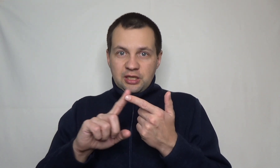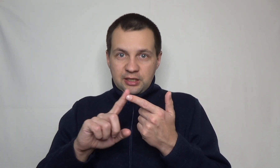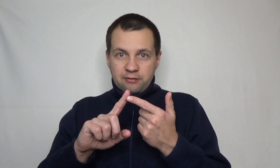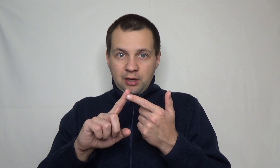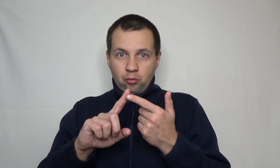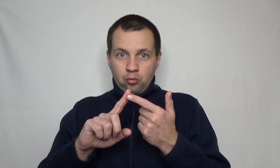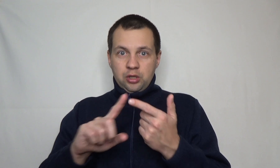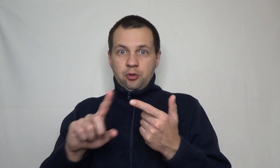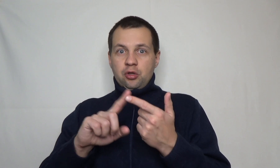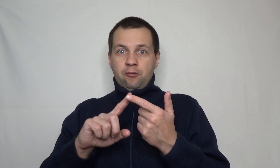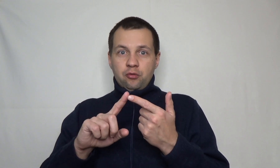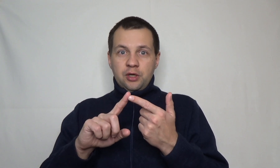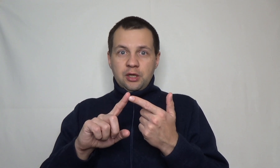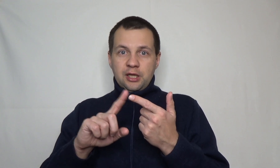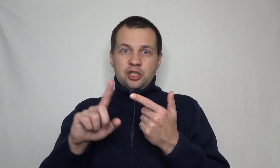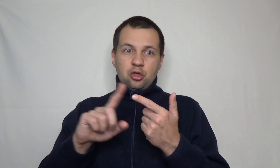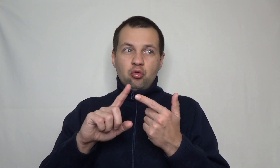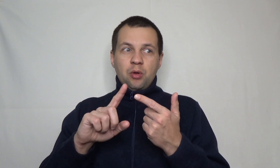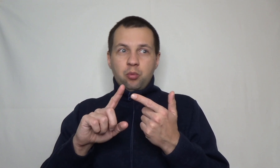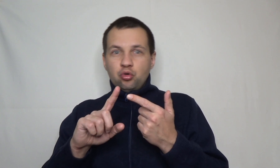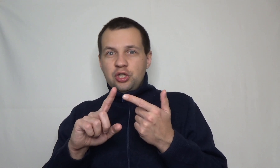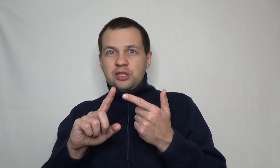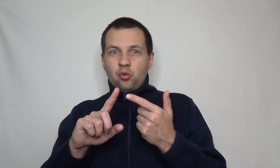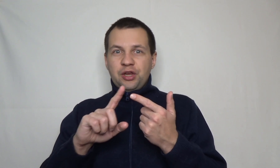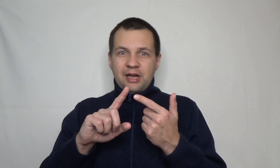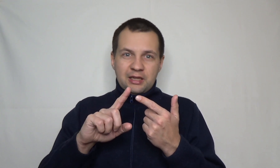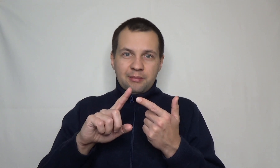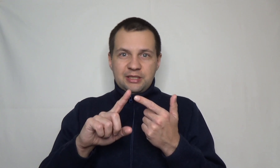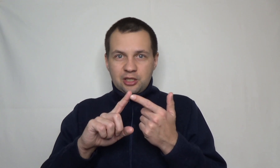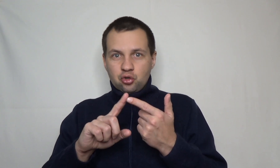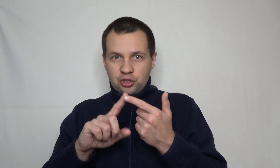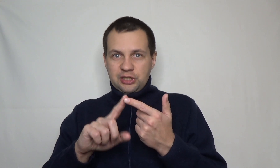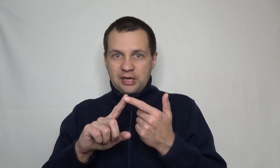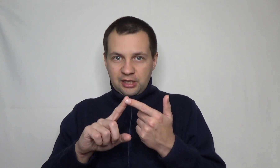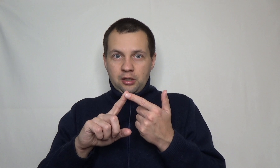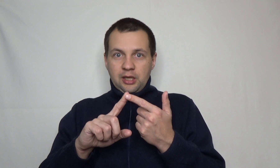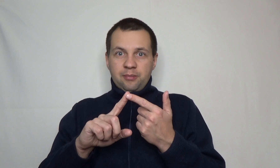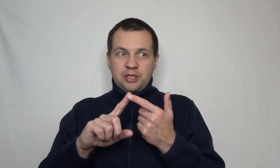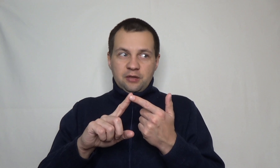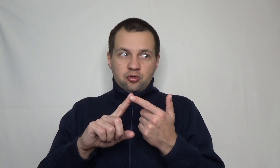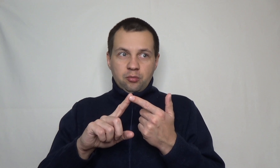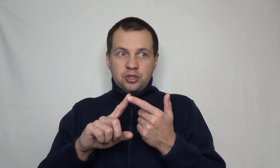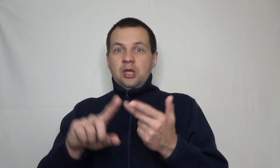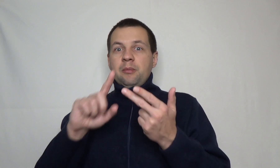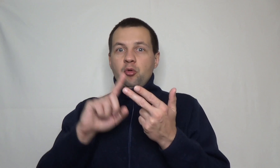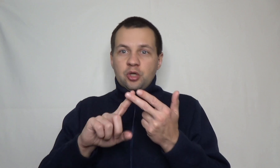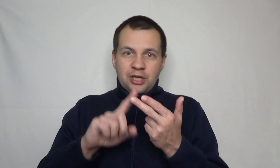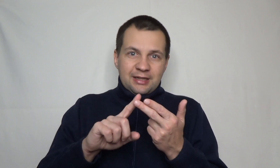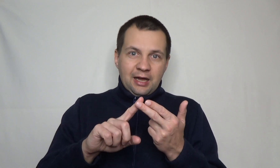осваиваю. Вот я пришел на фондовый рынок, я считаю, что у меня получилось кое-как там где-то что-то сохранить. Я не потерял стоимость. Приумножать, да,